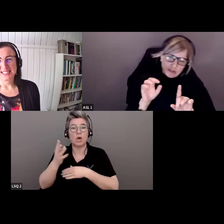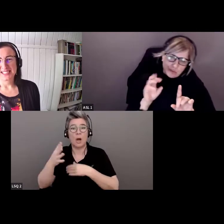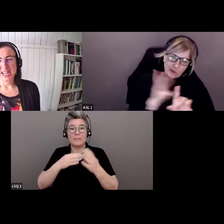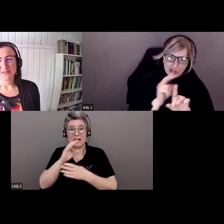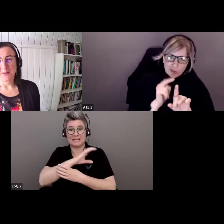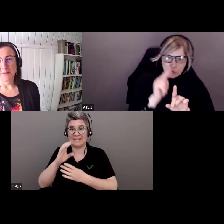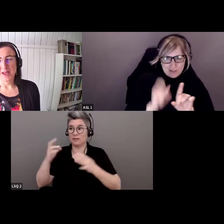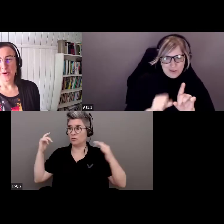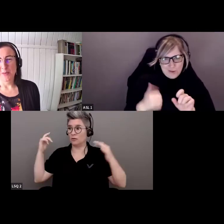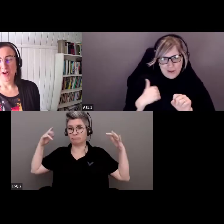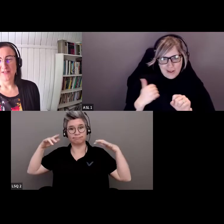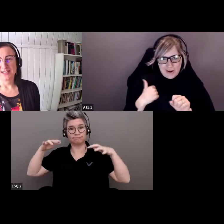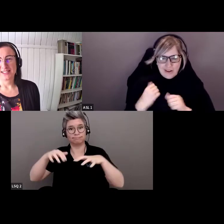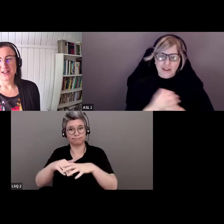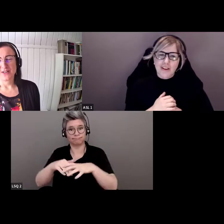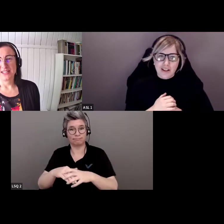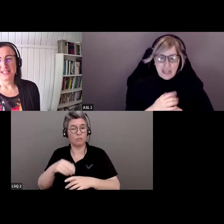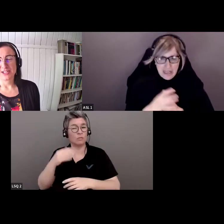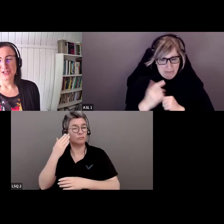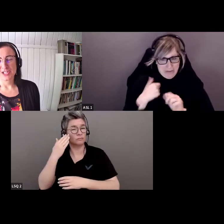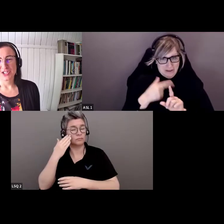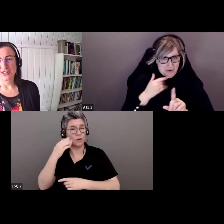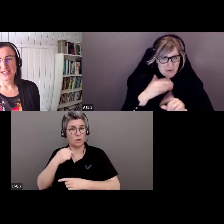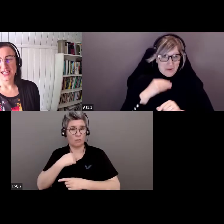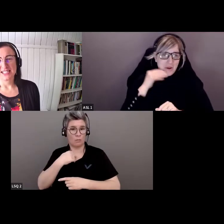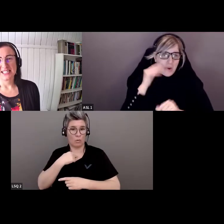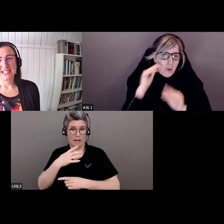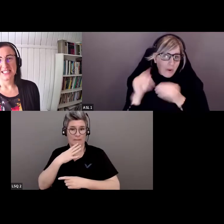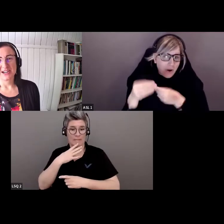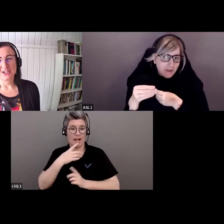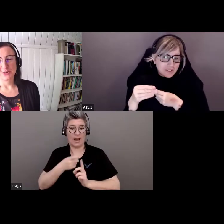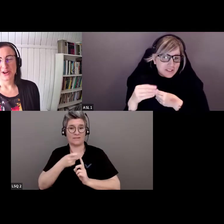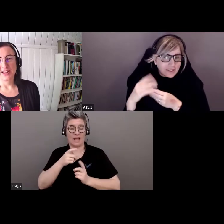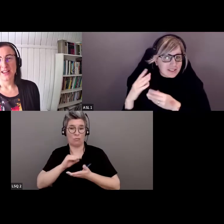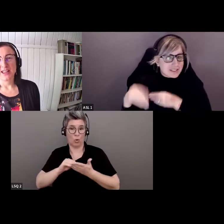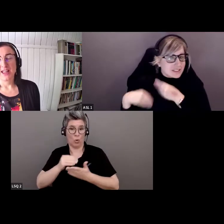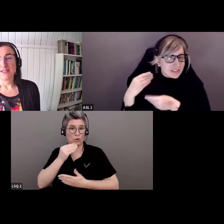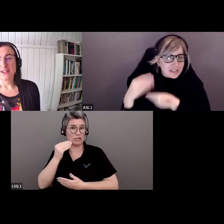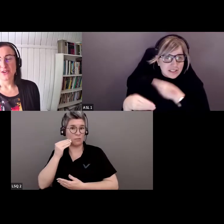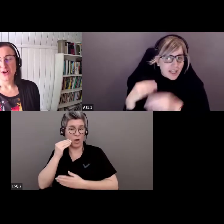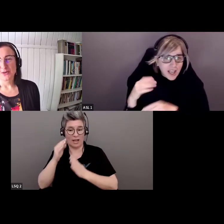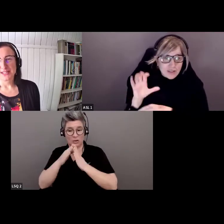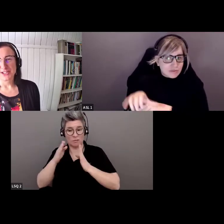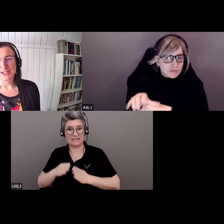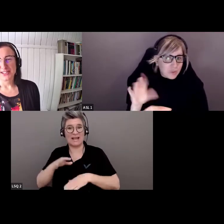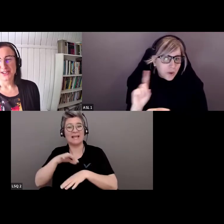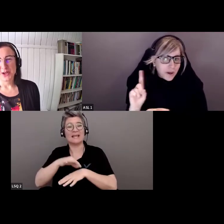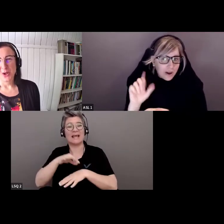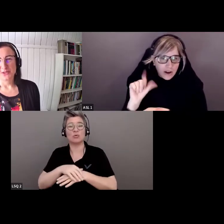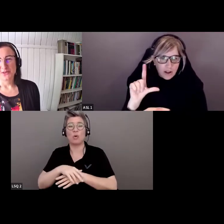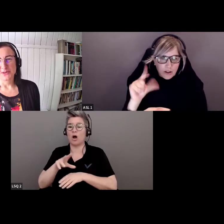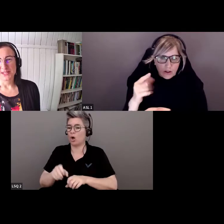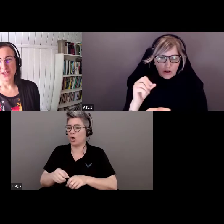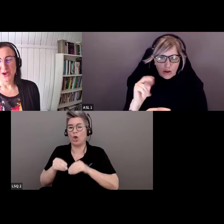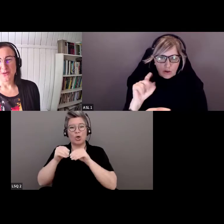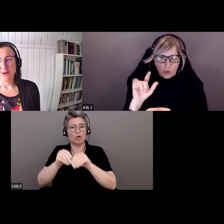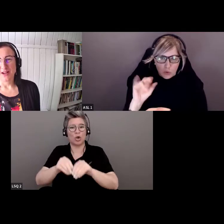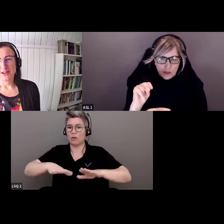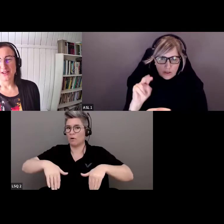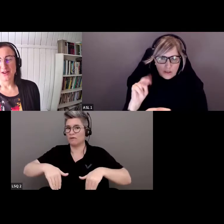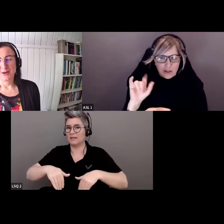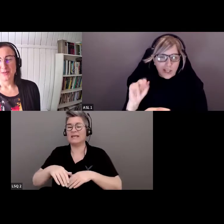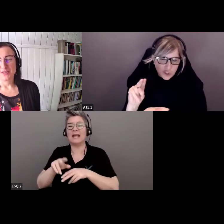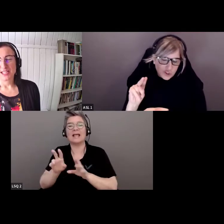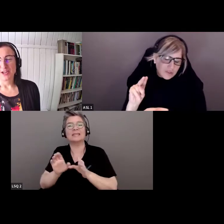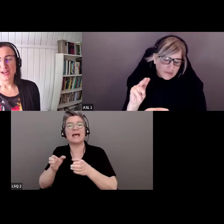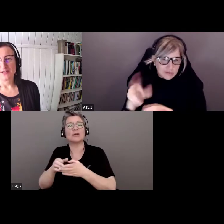et j'aimerais reconnaître que je vous parviens depuis mon bureau à domicile qui se trouve sur le territoire non cédé de la nation algonquine